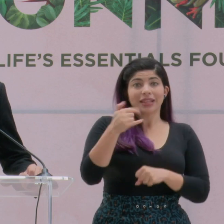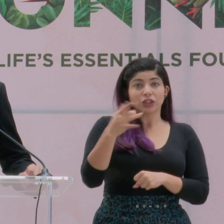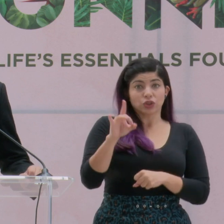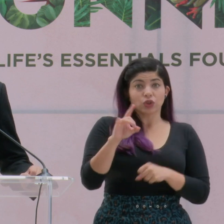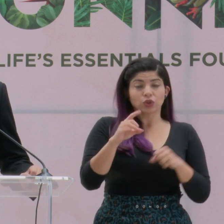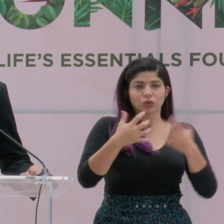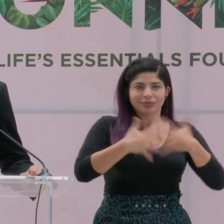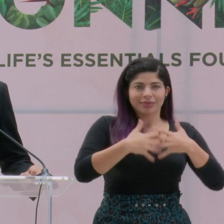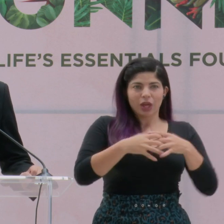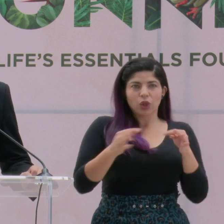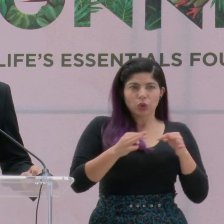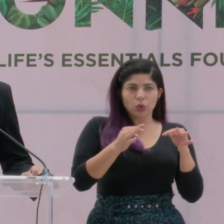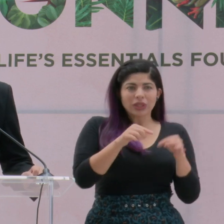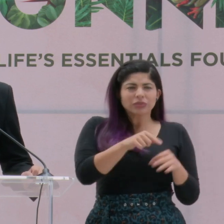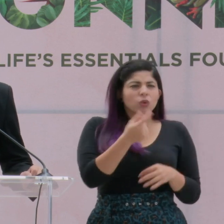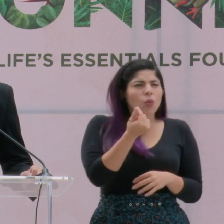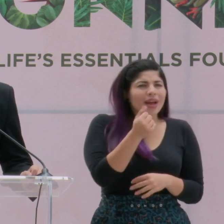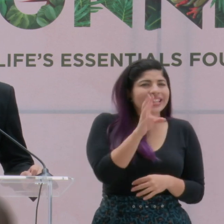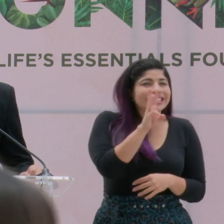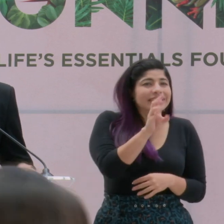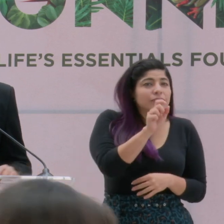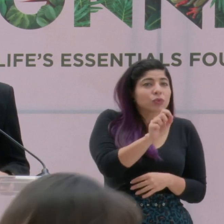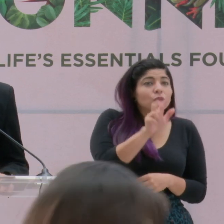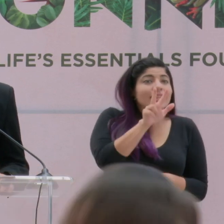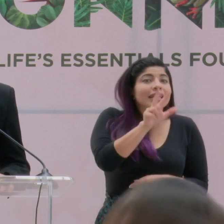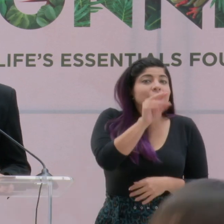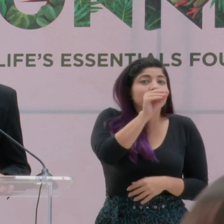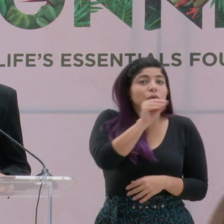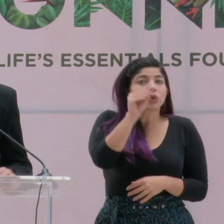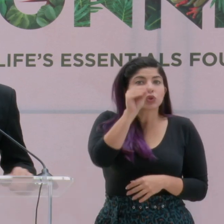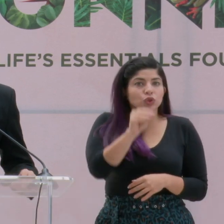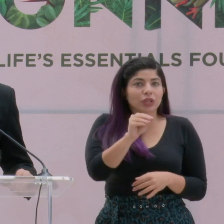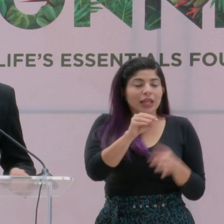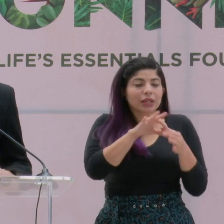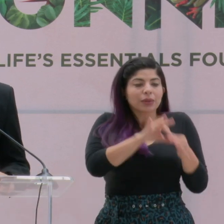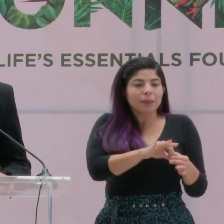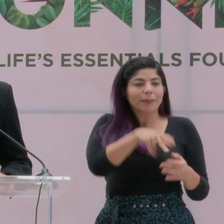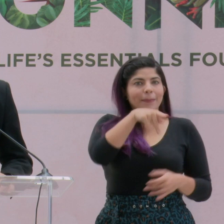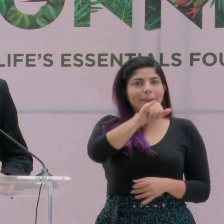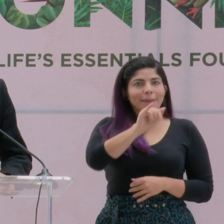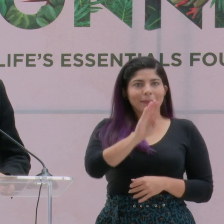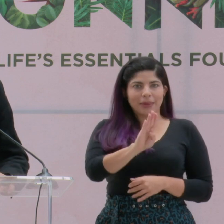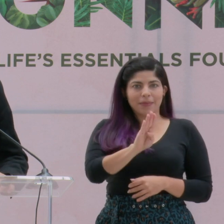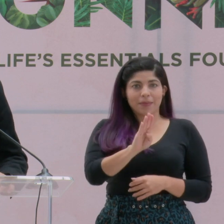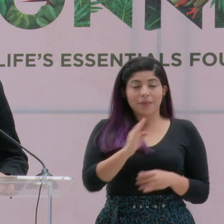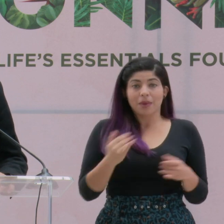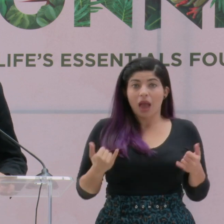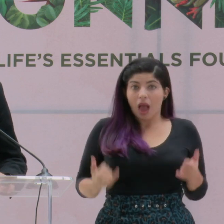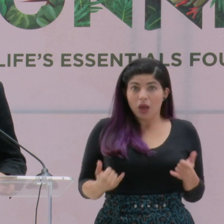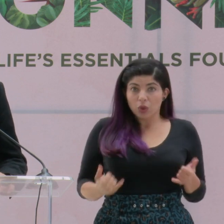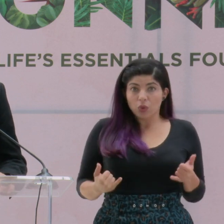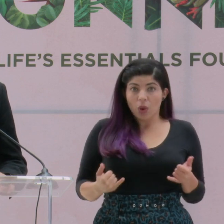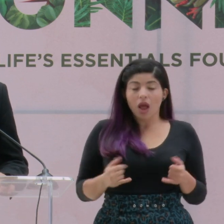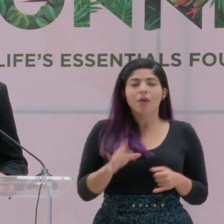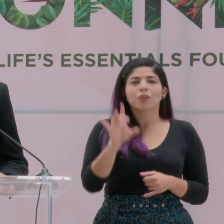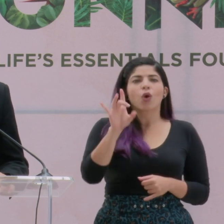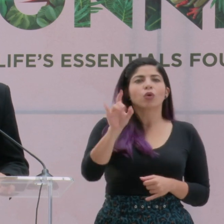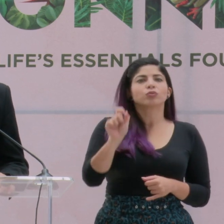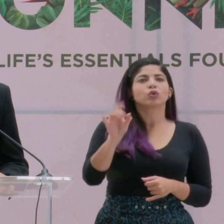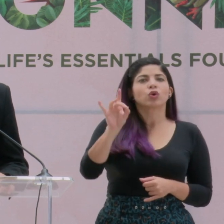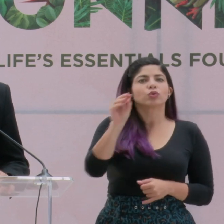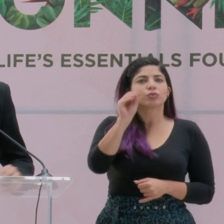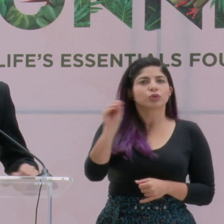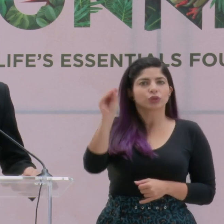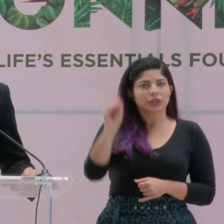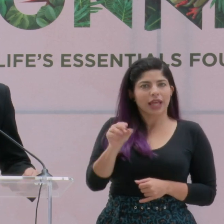turística representó el 6.3% del Producto Interno Bruto y actualmente el 8.8